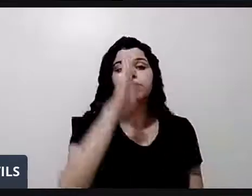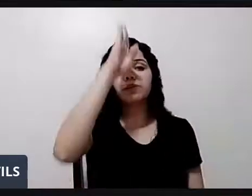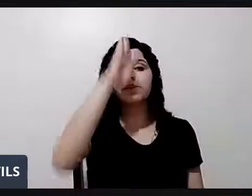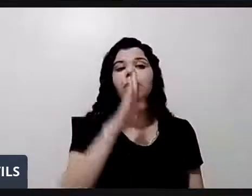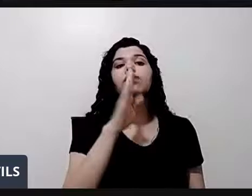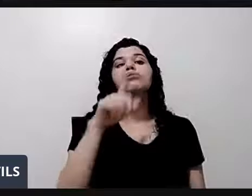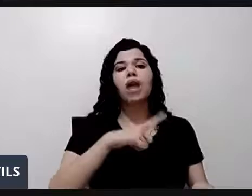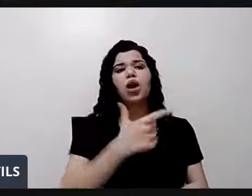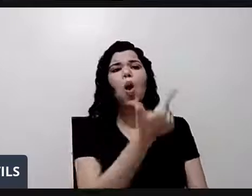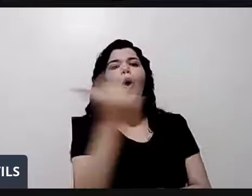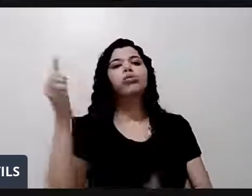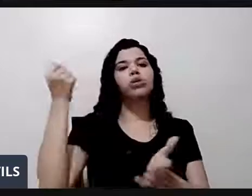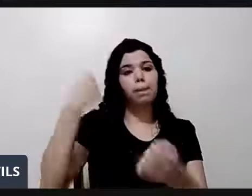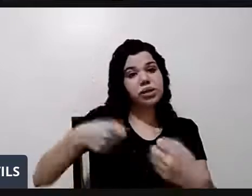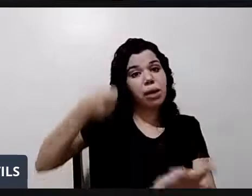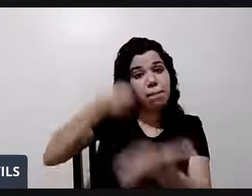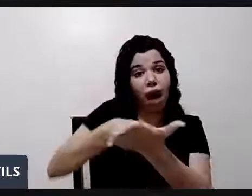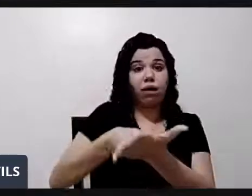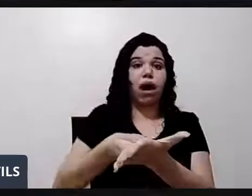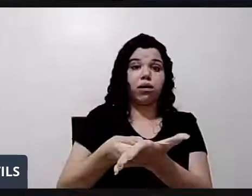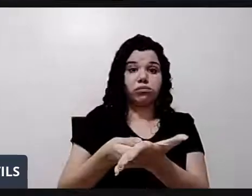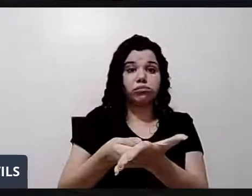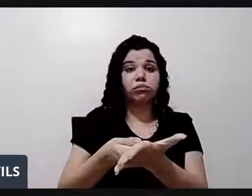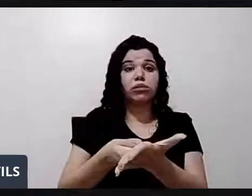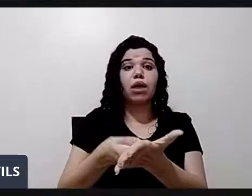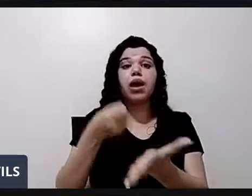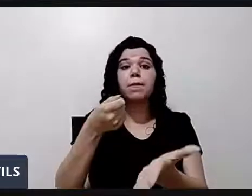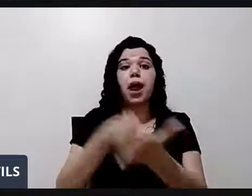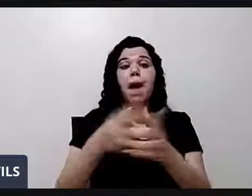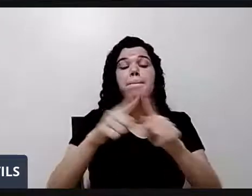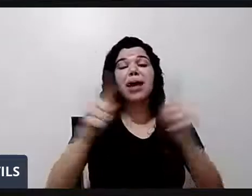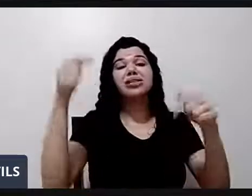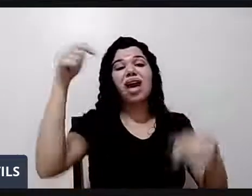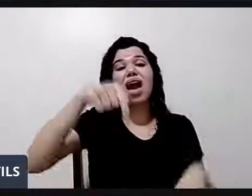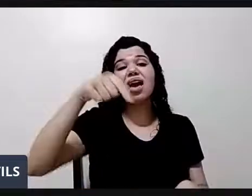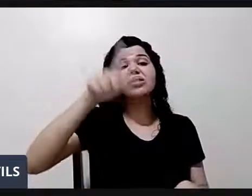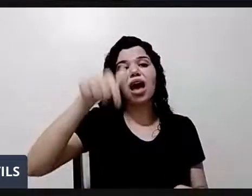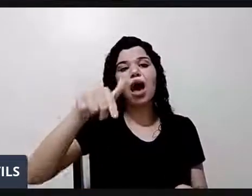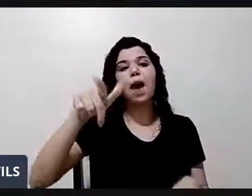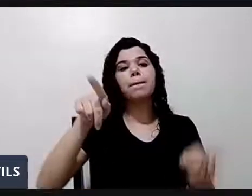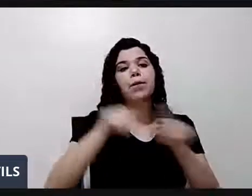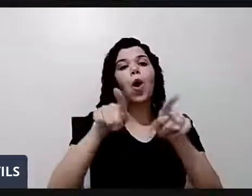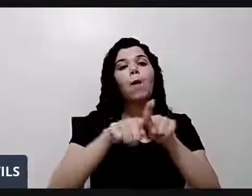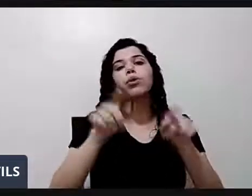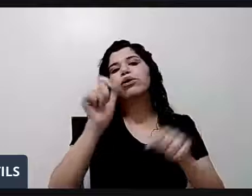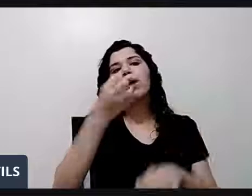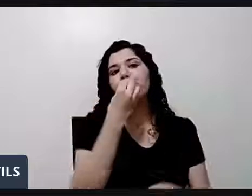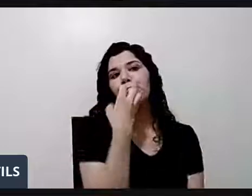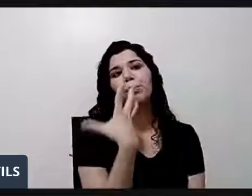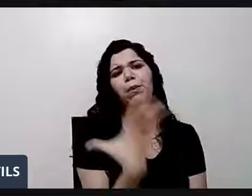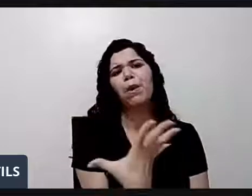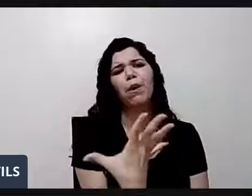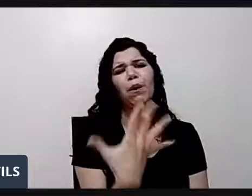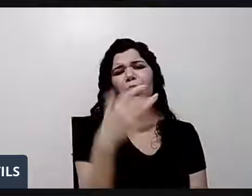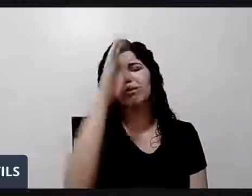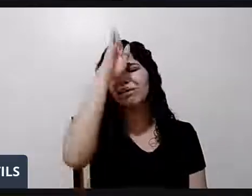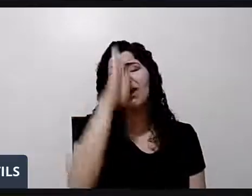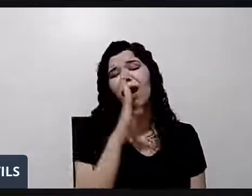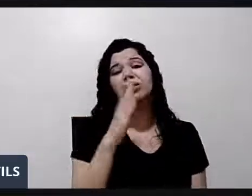de educação. Eu tenho a versão paga, mas a versão, ele é muito bom. Vale muito a pena. Mas aí as pessoas têm dificuldade,